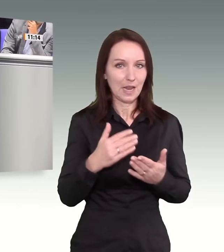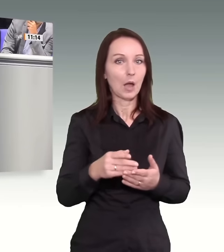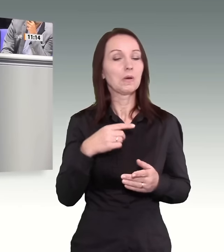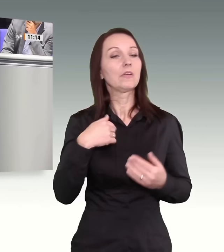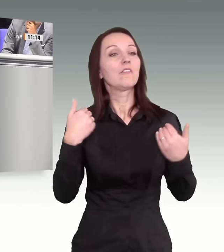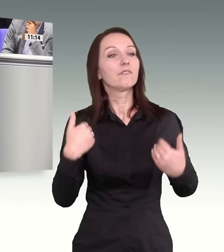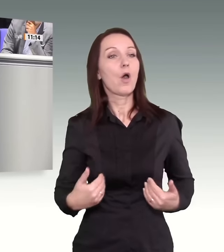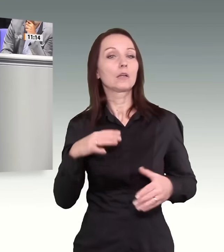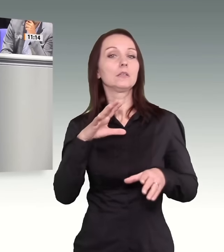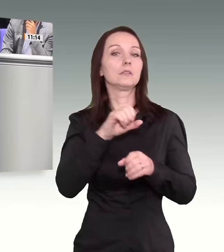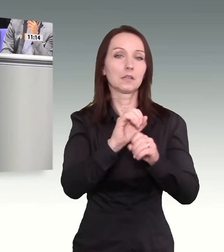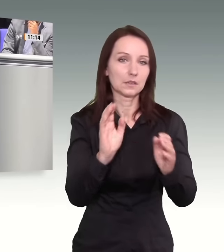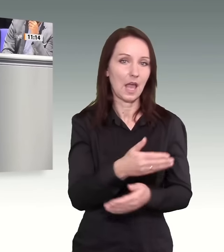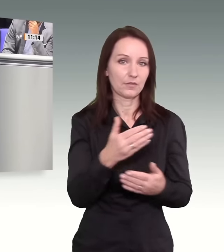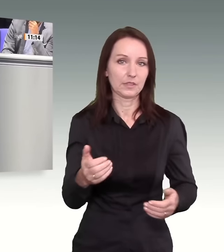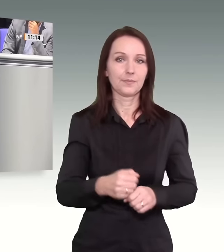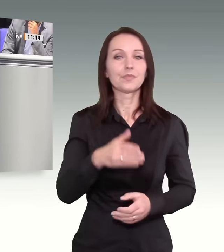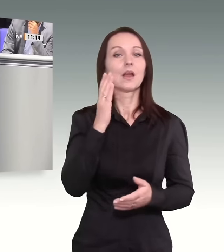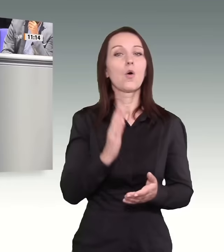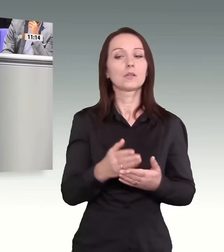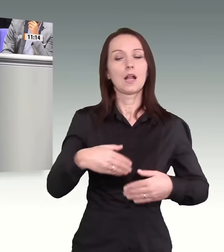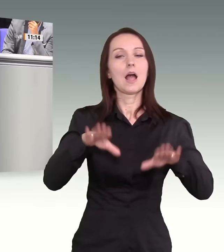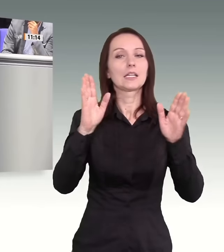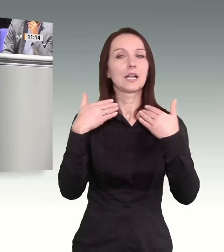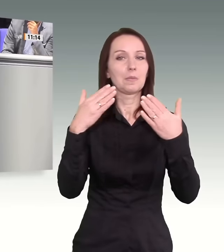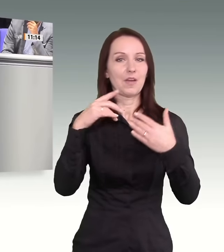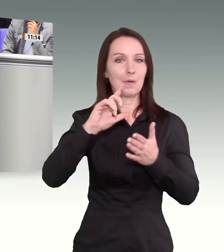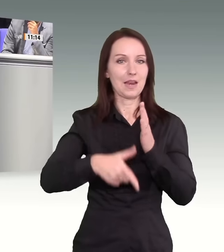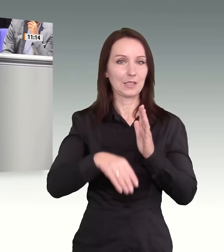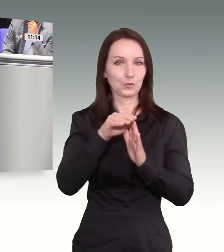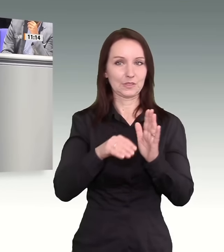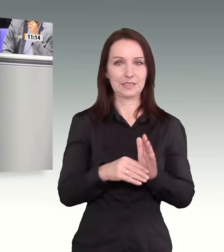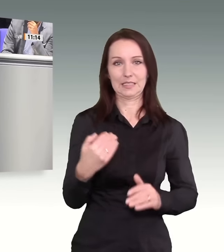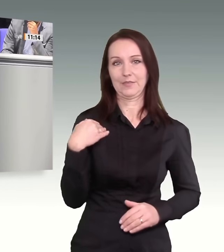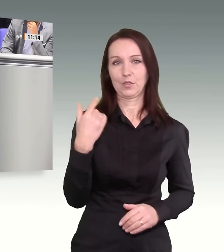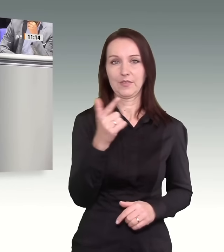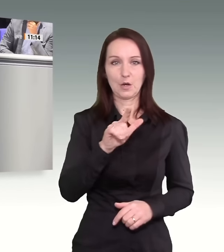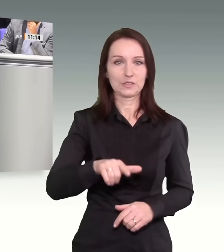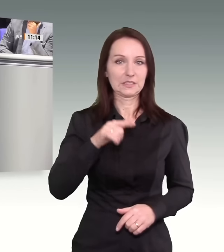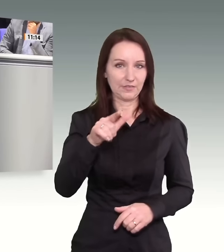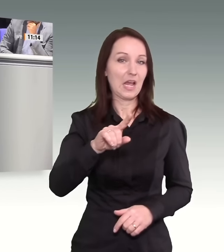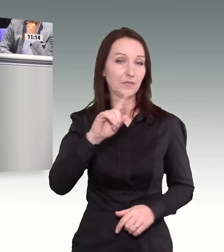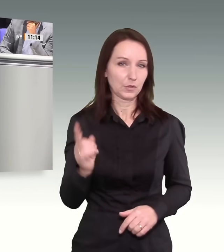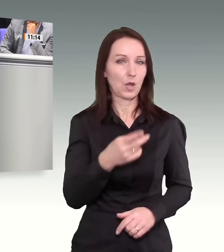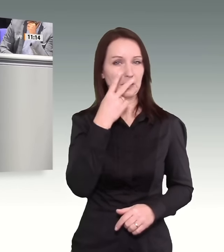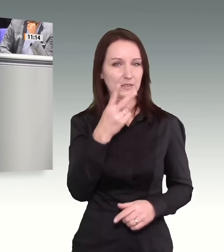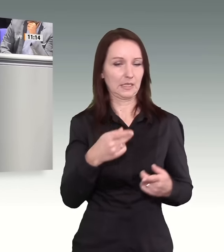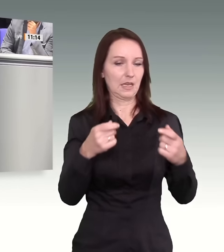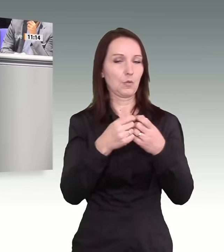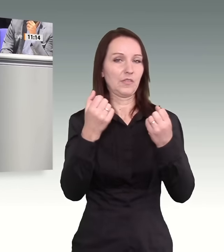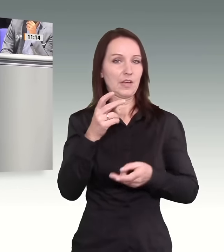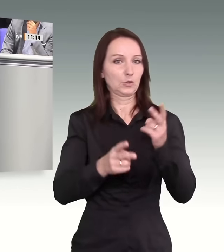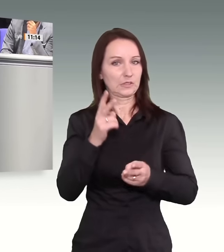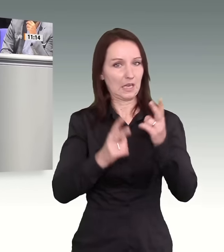verdeutlicht. Artikel 1 Absatz 1 in Verbindung mit dem Sozialstaatsprinzip garantiert ein Grundrecht auf Gewährleistung eines menschenwürdigen